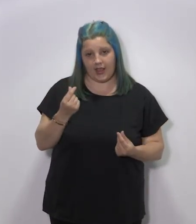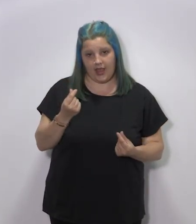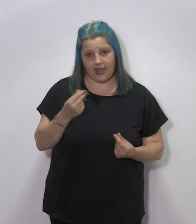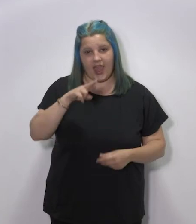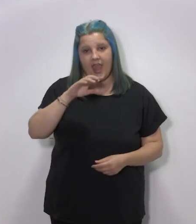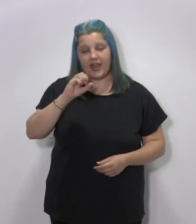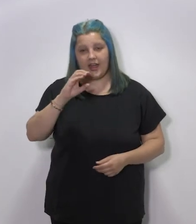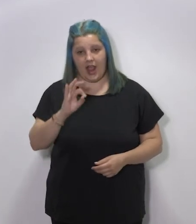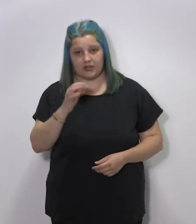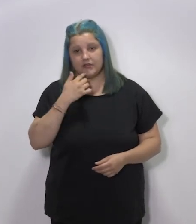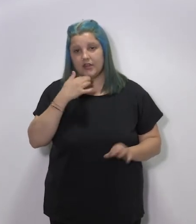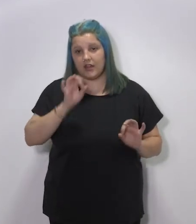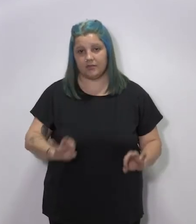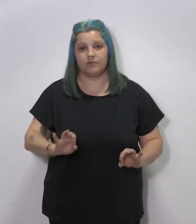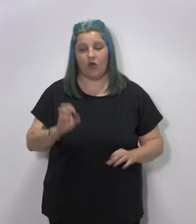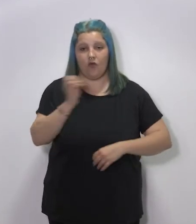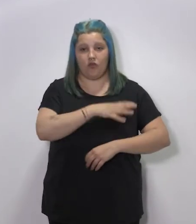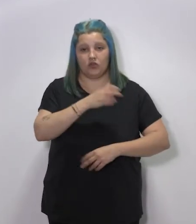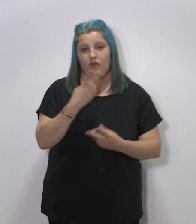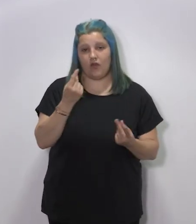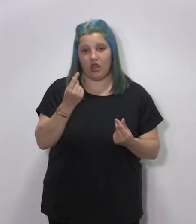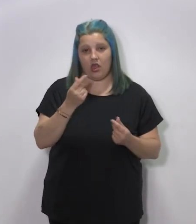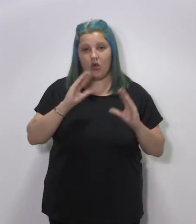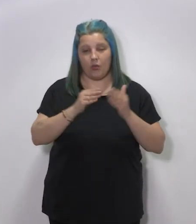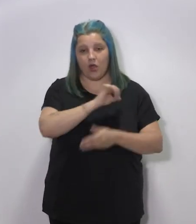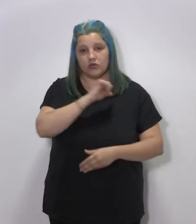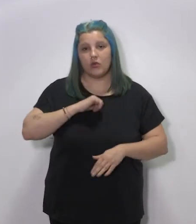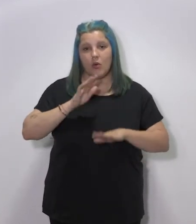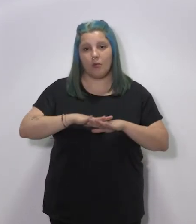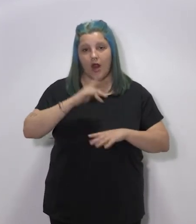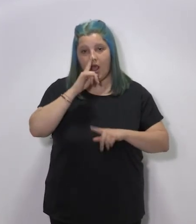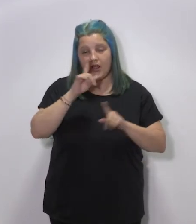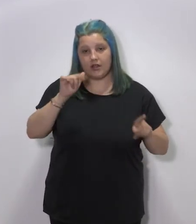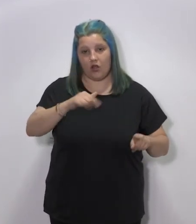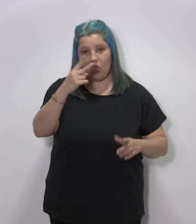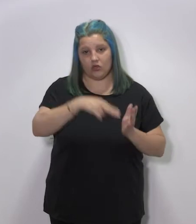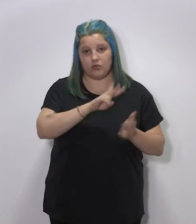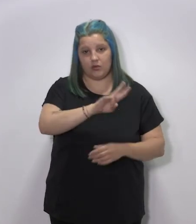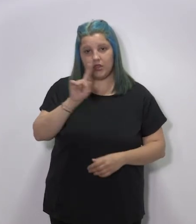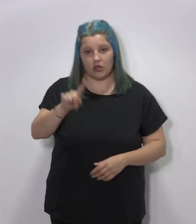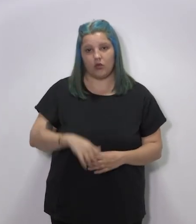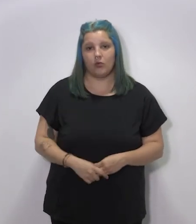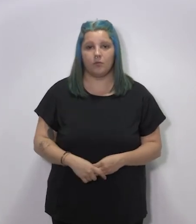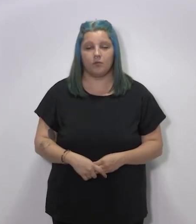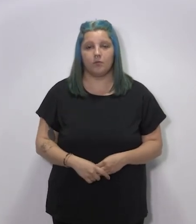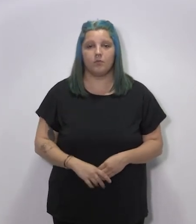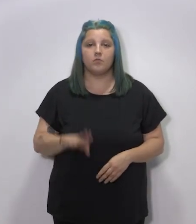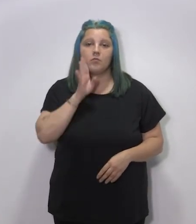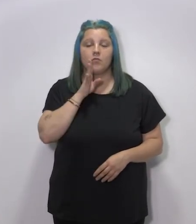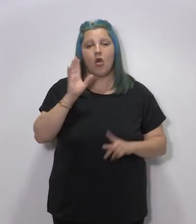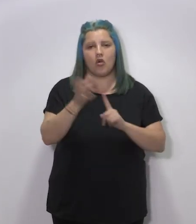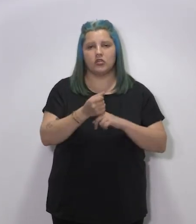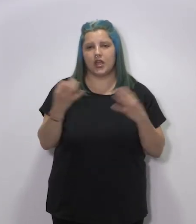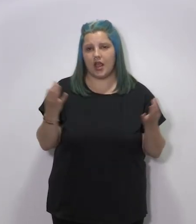RIAC, del Fondo de Financiación de Comunidades Autónomas para el año 2021. A través de este fondo de liquidez,